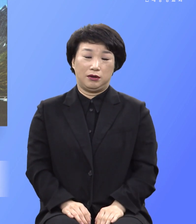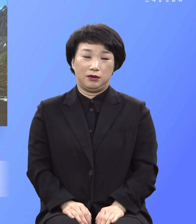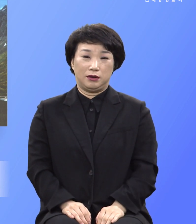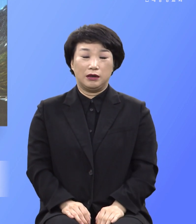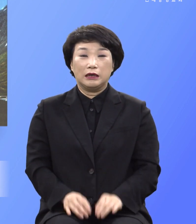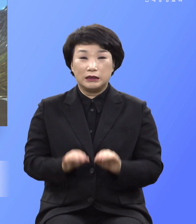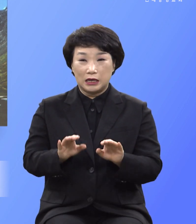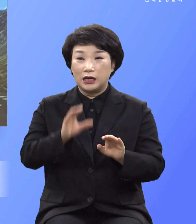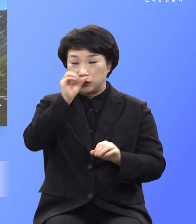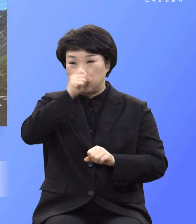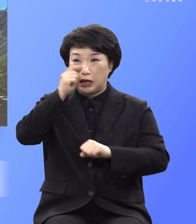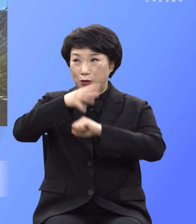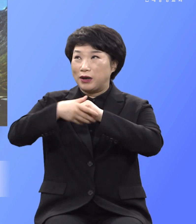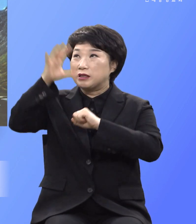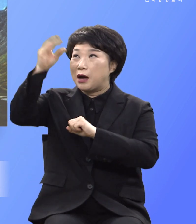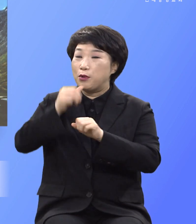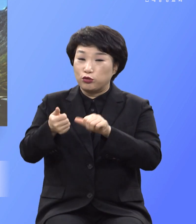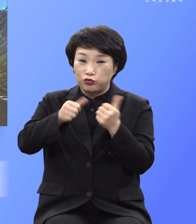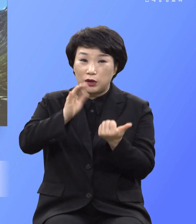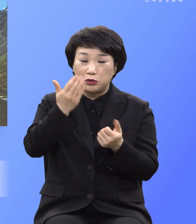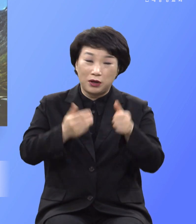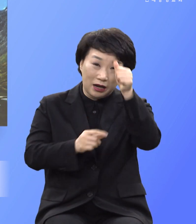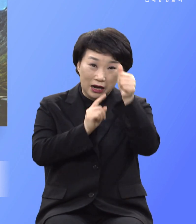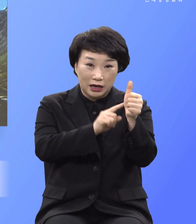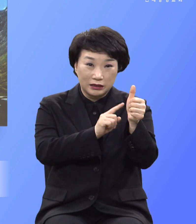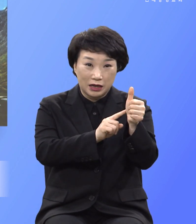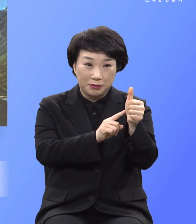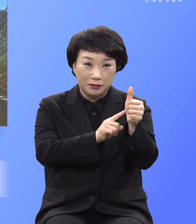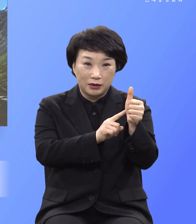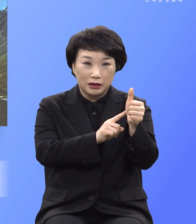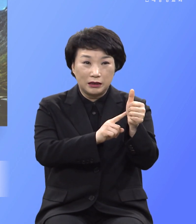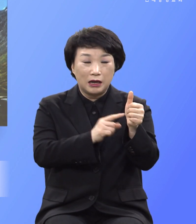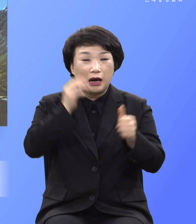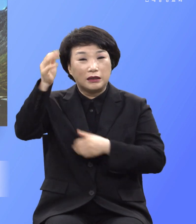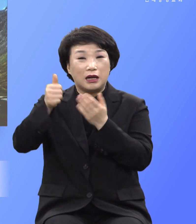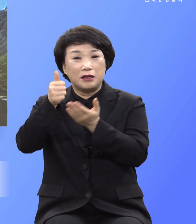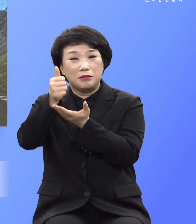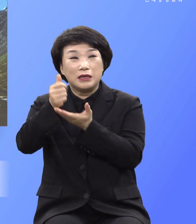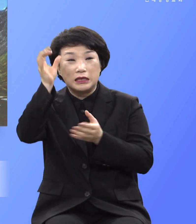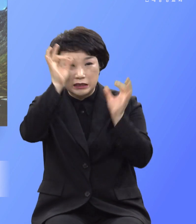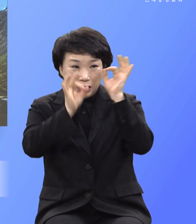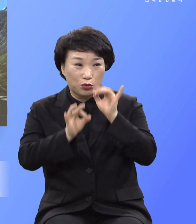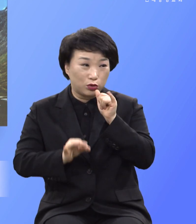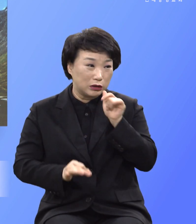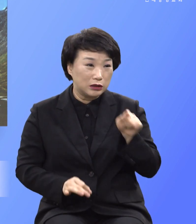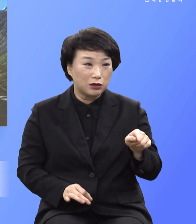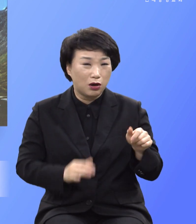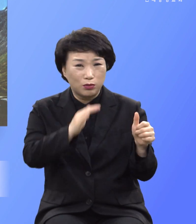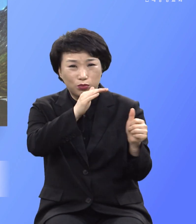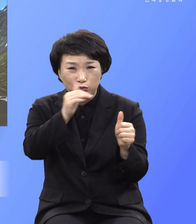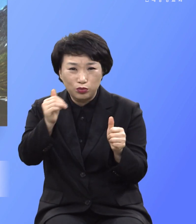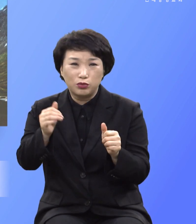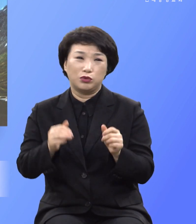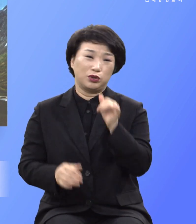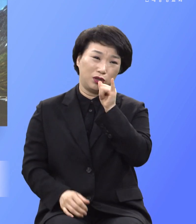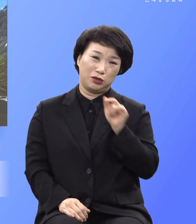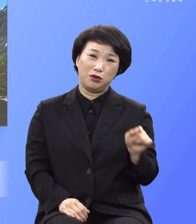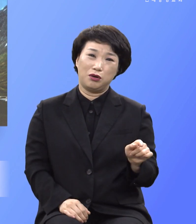선악과를 먹고 죽게 된 아담을 애절하게 부르신 사실 네가